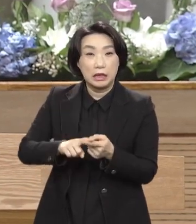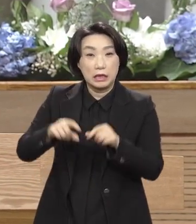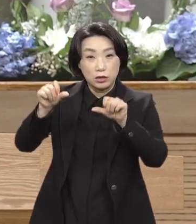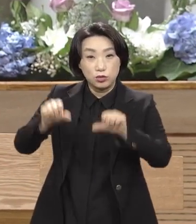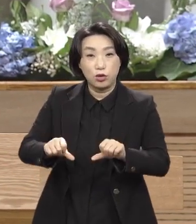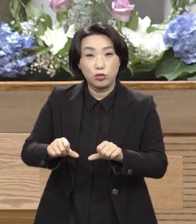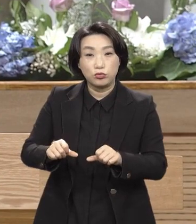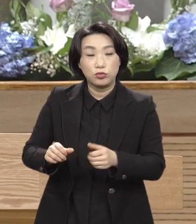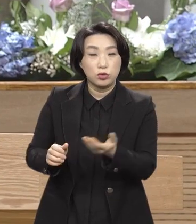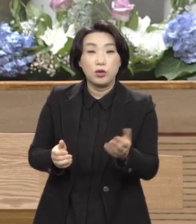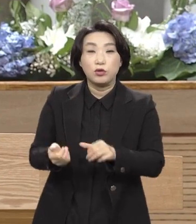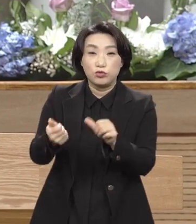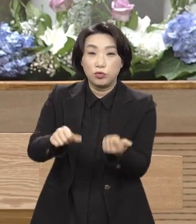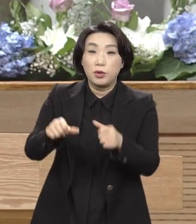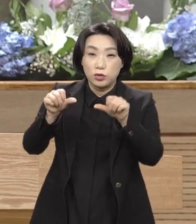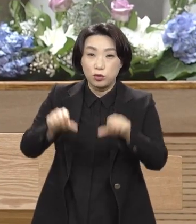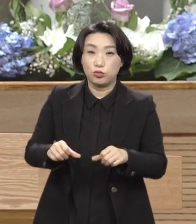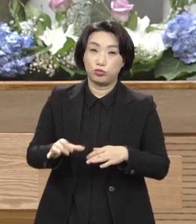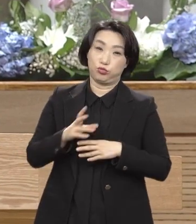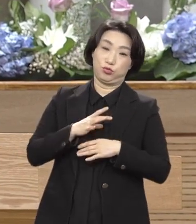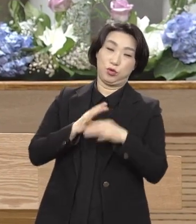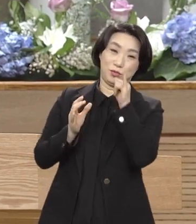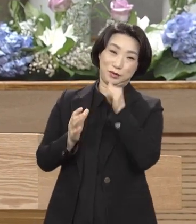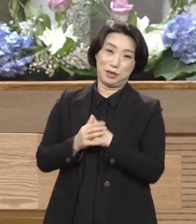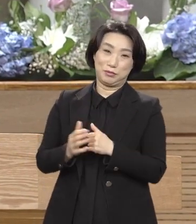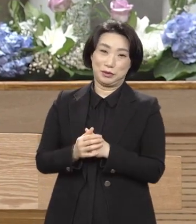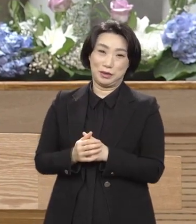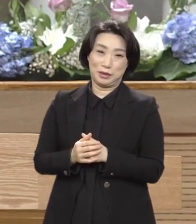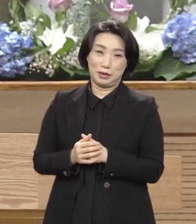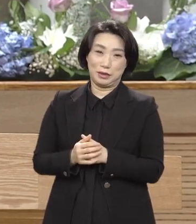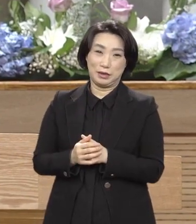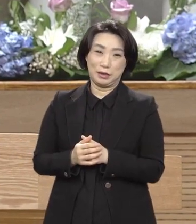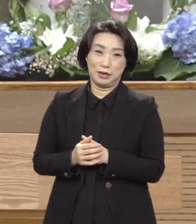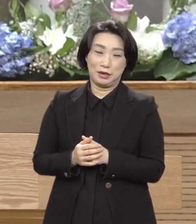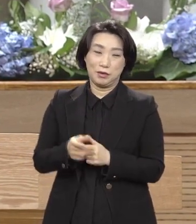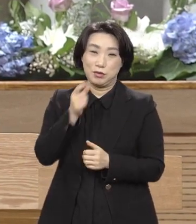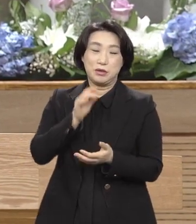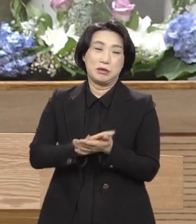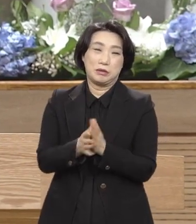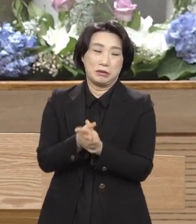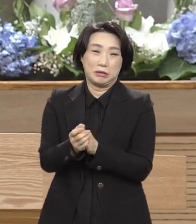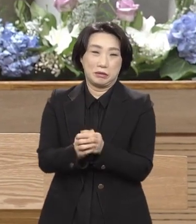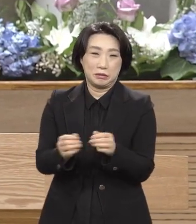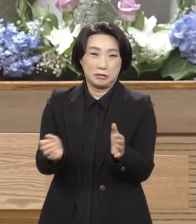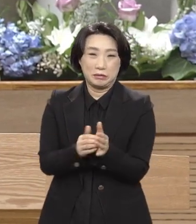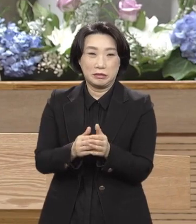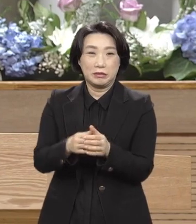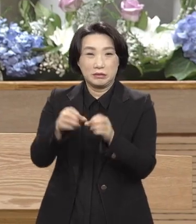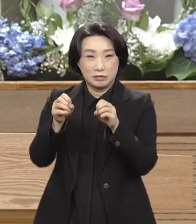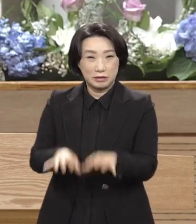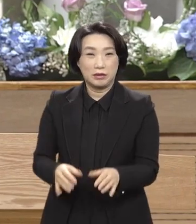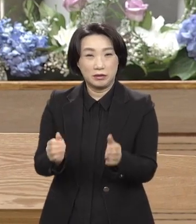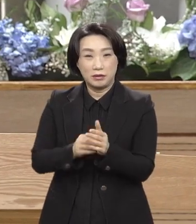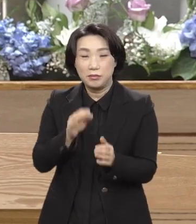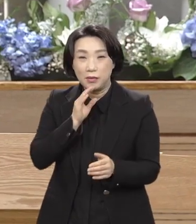두려웠던 거죠. 두려웠던 거죠. 빌라도의 고백서를 보면